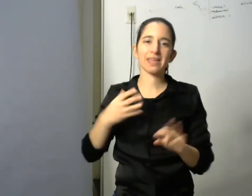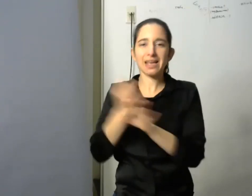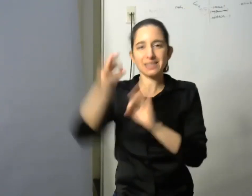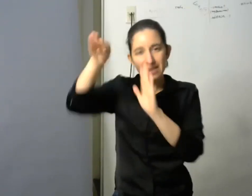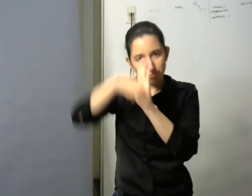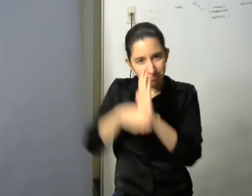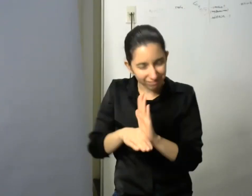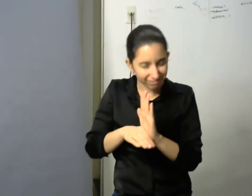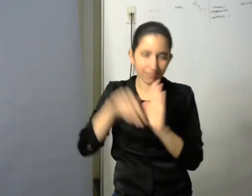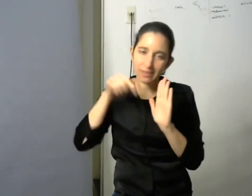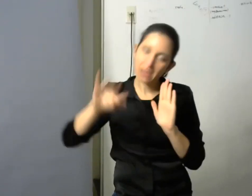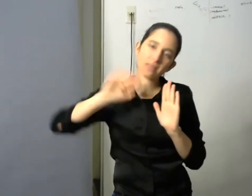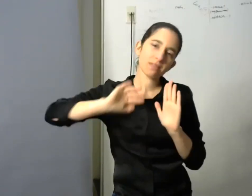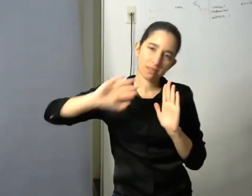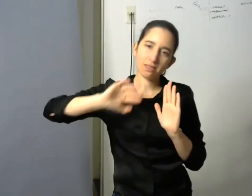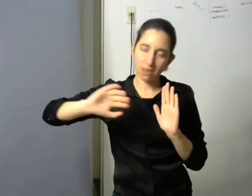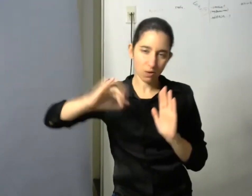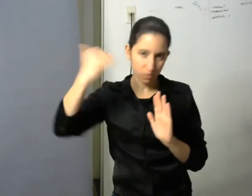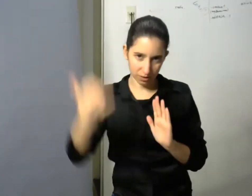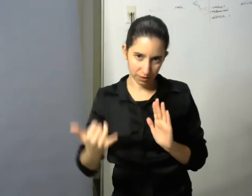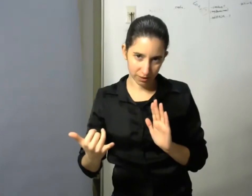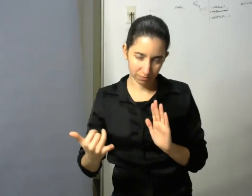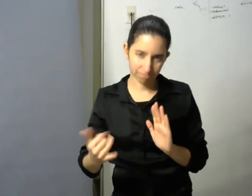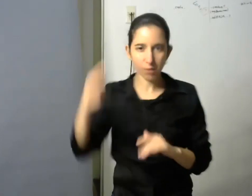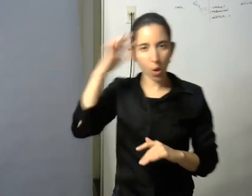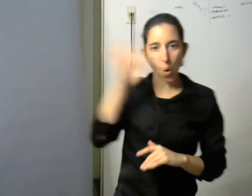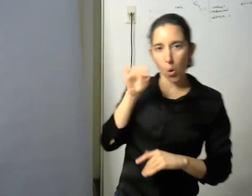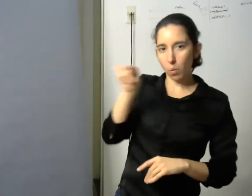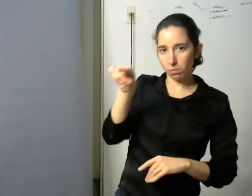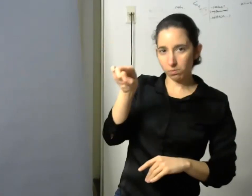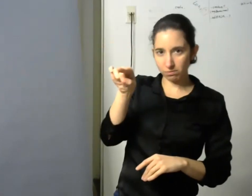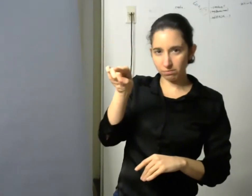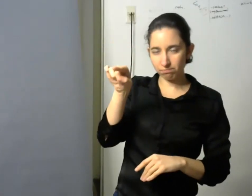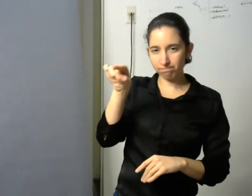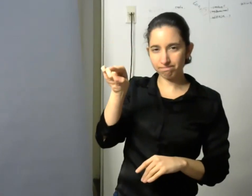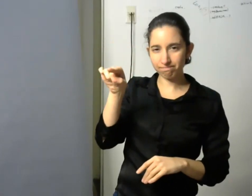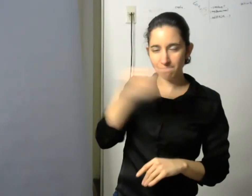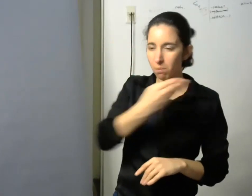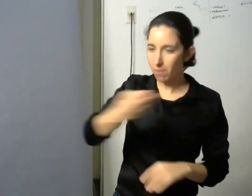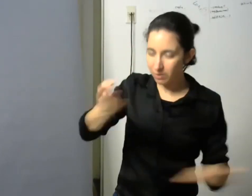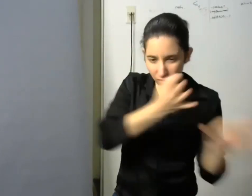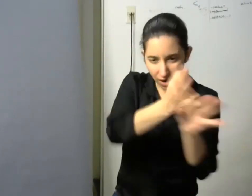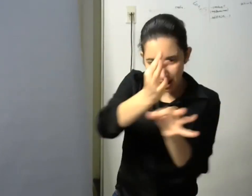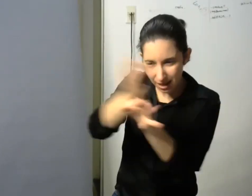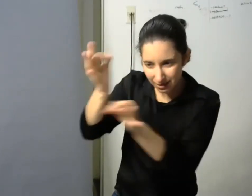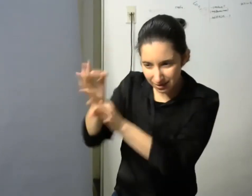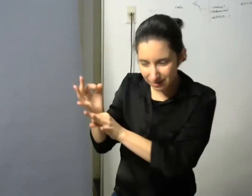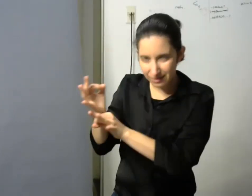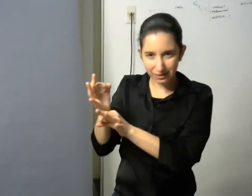yo creo humildemente que los pedagogos tenemos todavía grandes